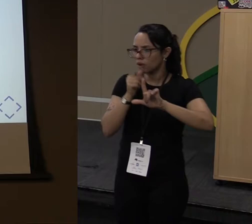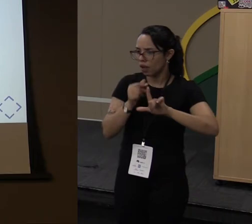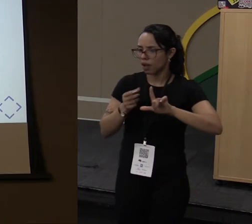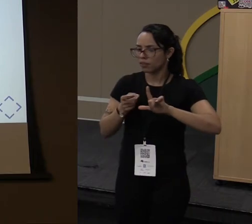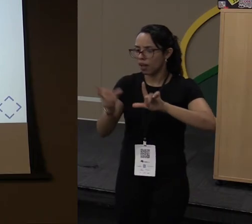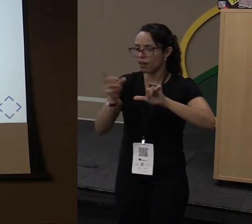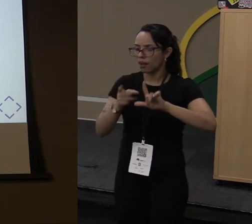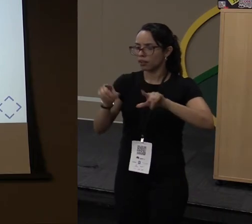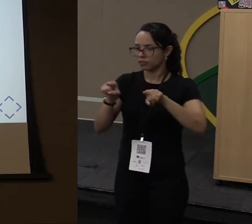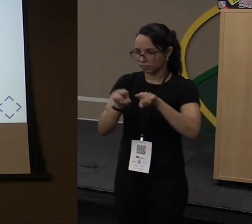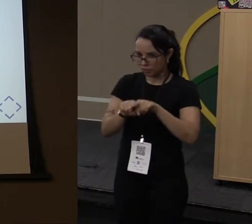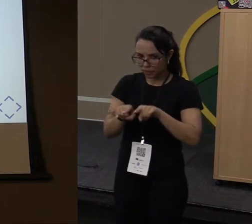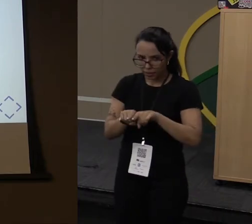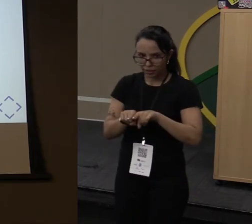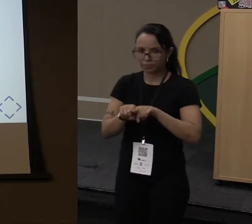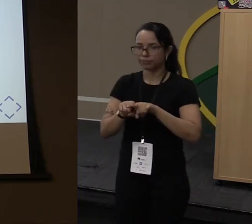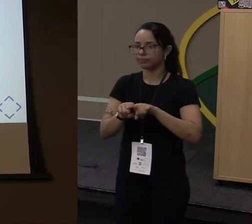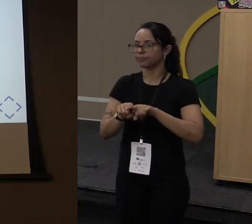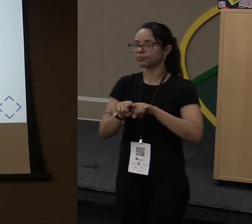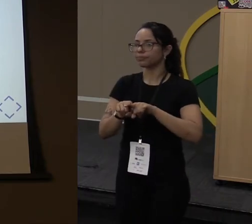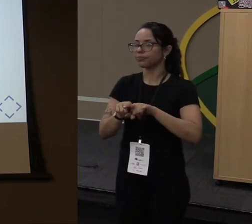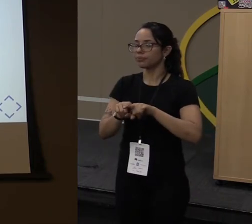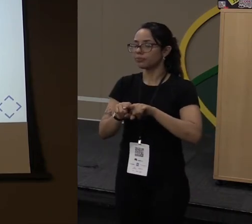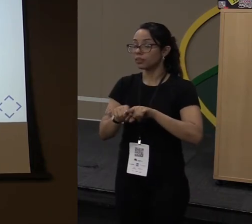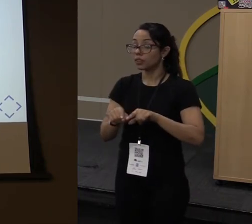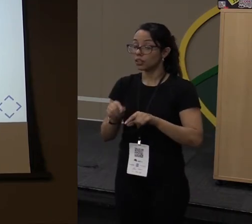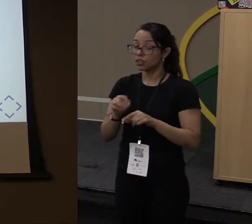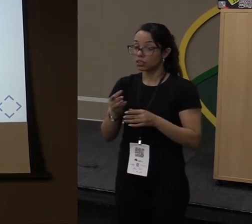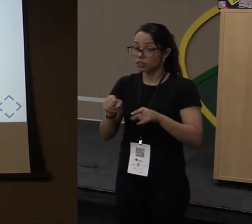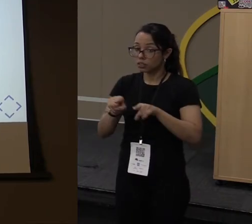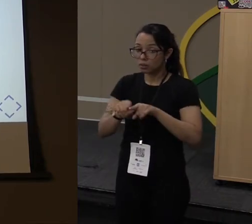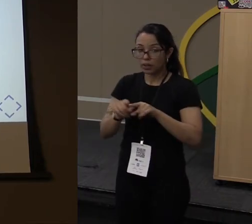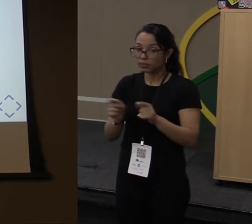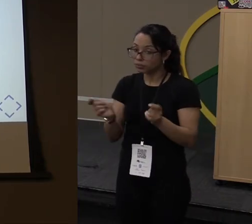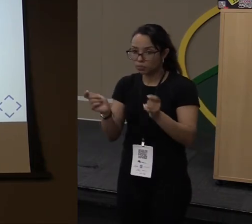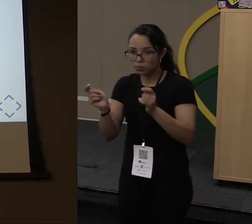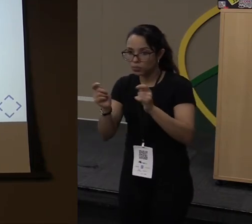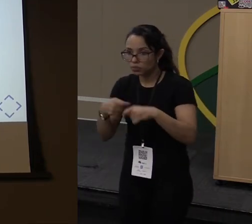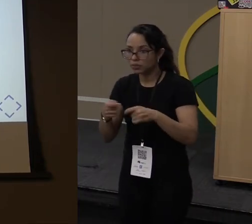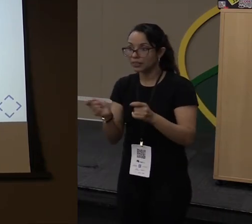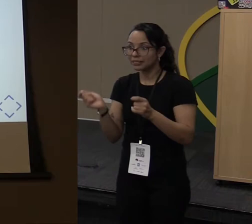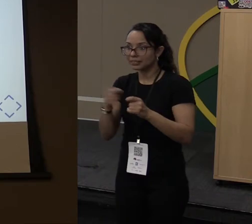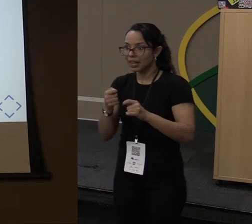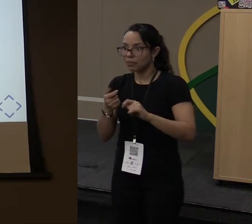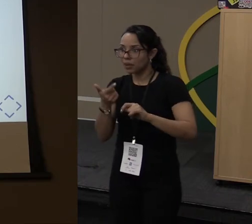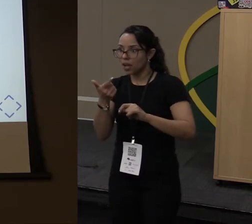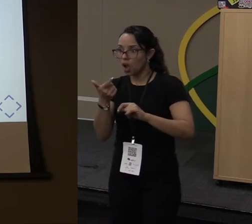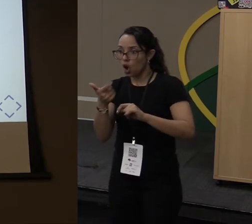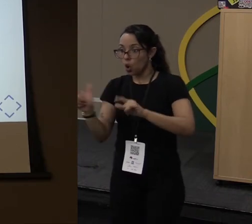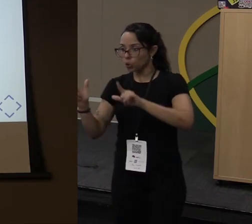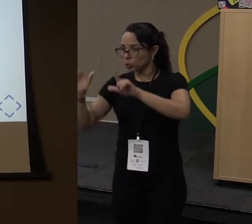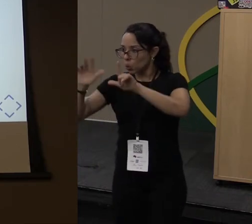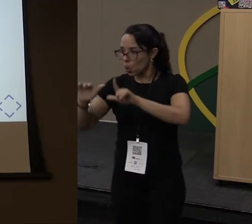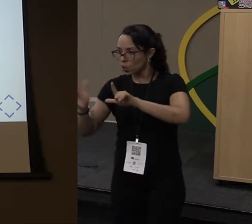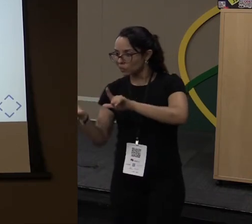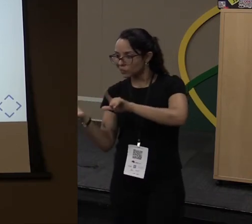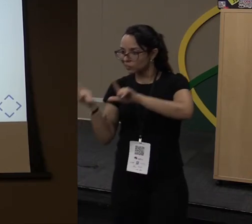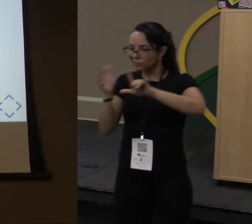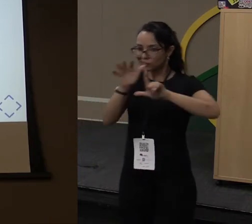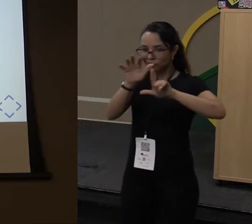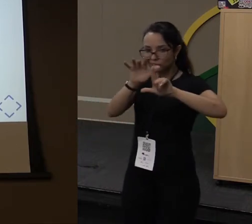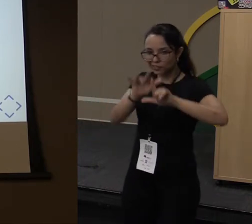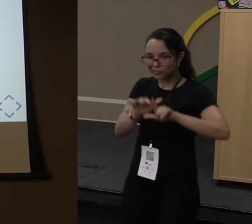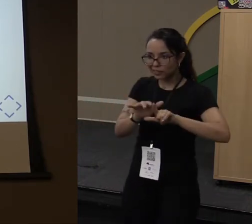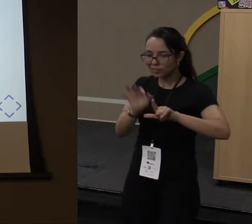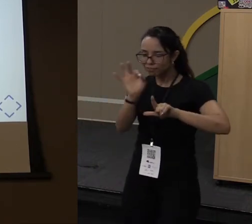matar. E você não possibilita que seja sobrescrito. O estático você possibilita